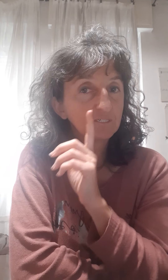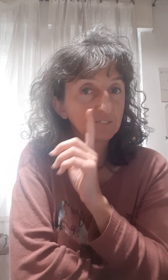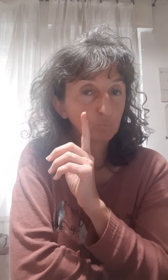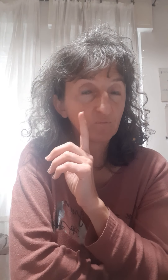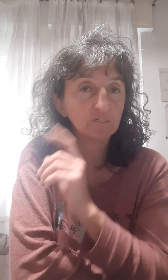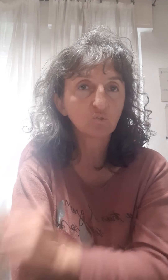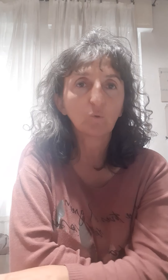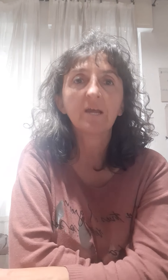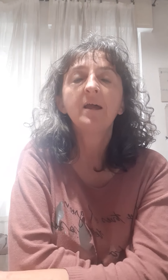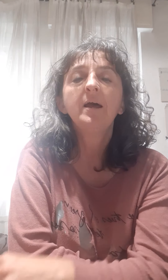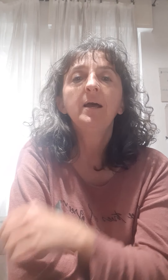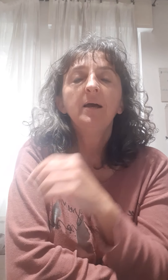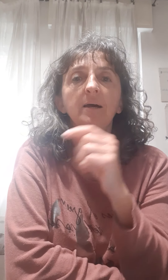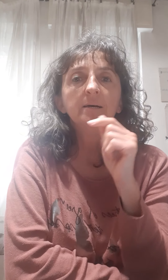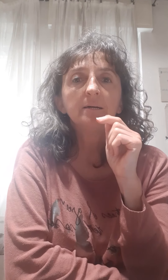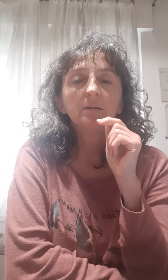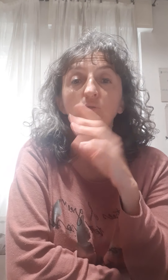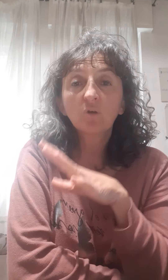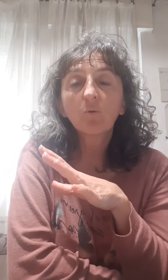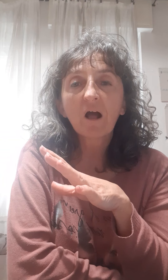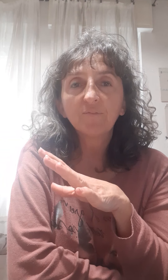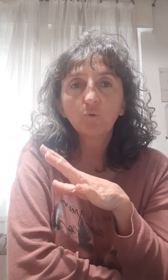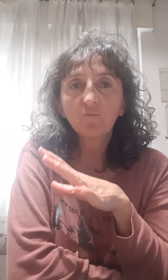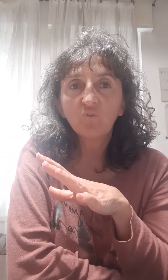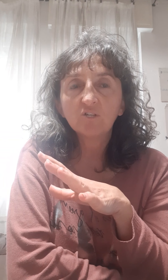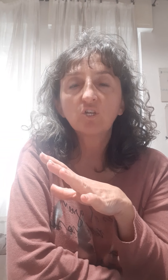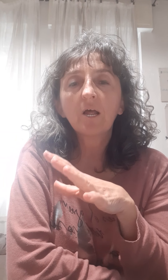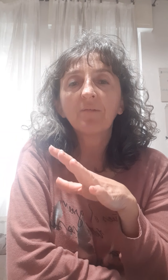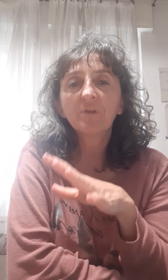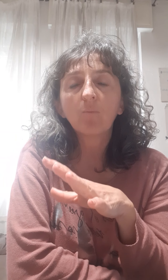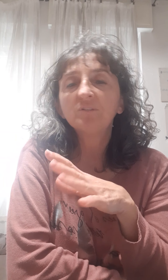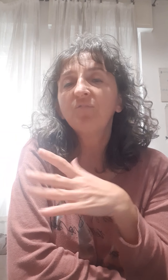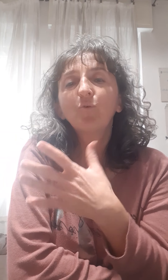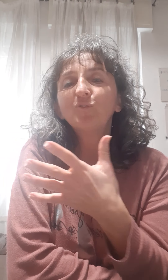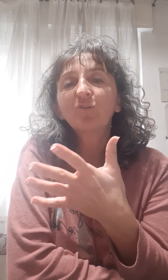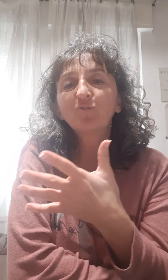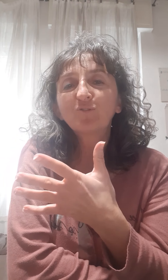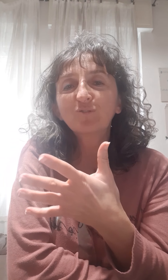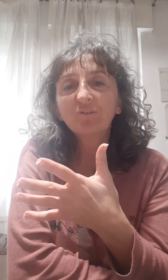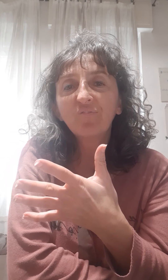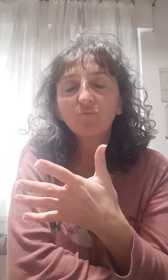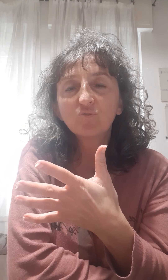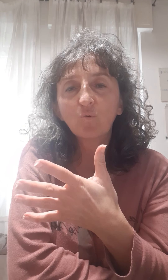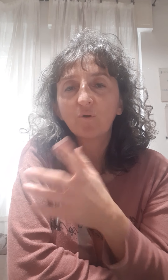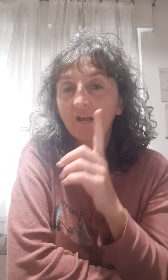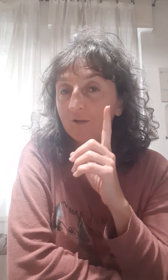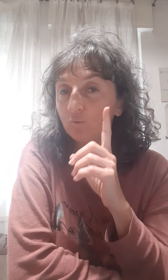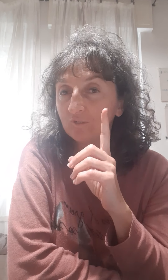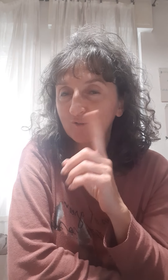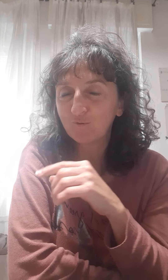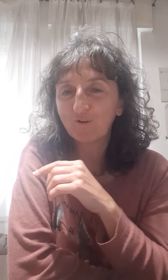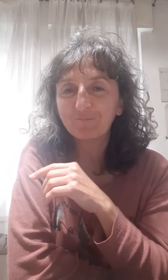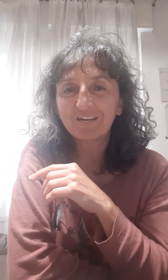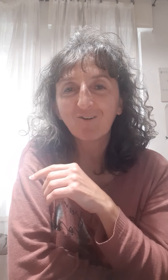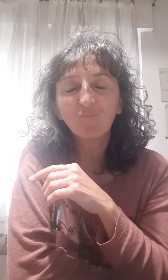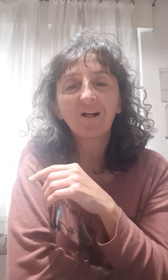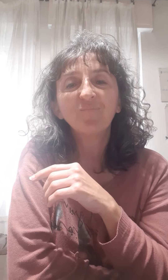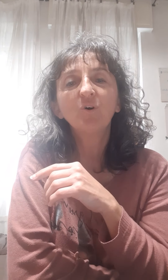esporvi al sole. L'uso aromatico invece andiamo a diffonderlo al nostro diffusore ad ultrasoni, mi raccomando,